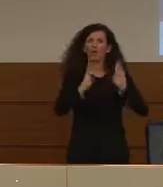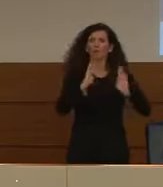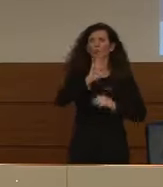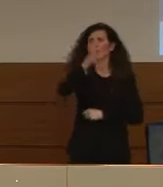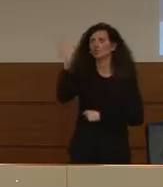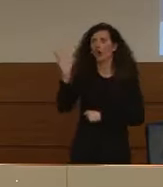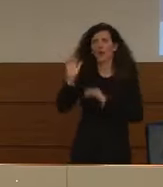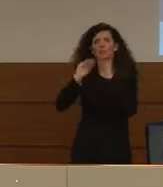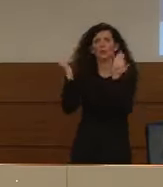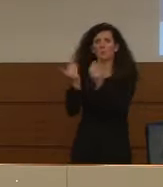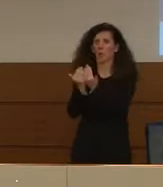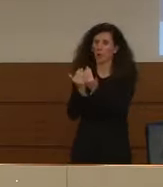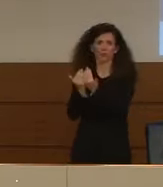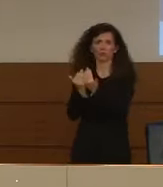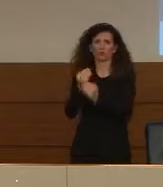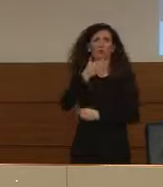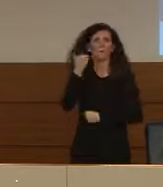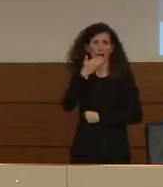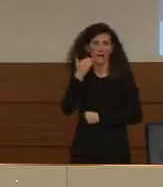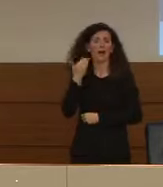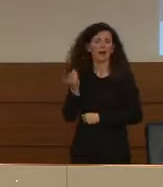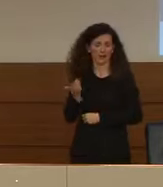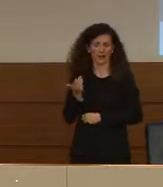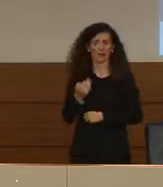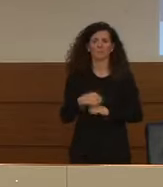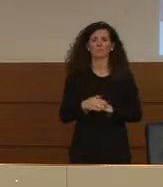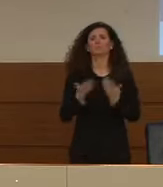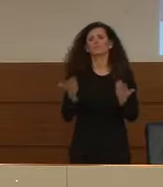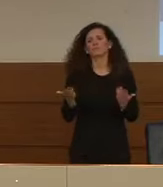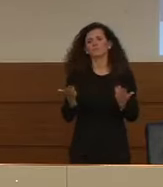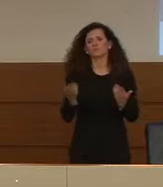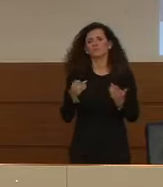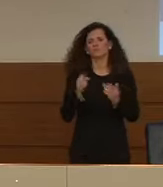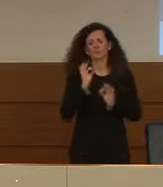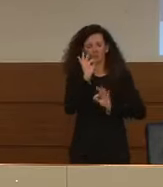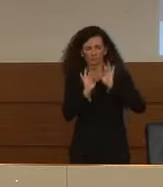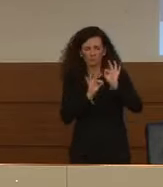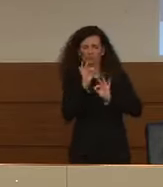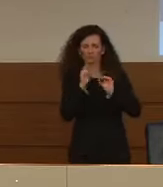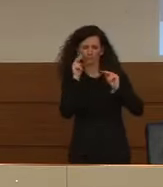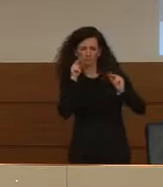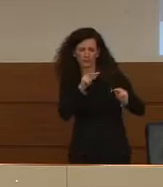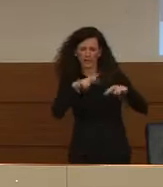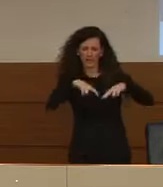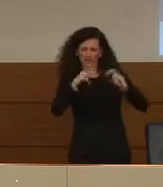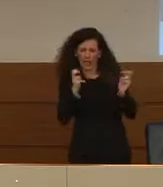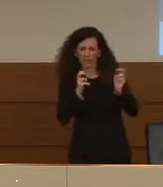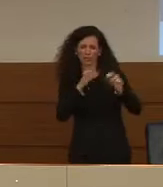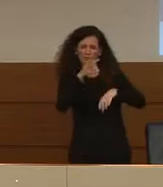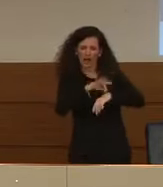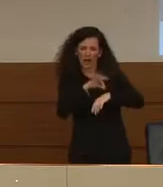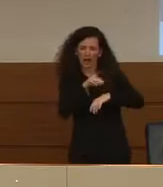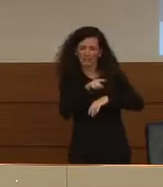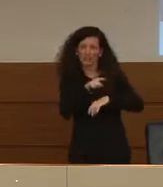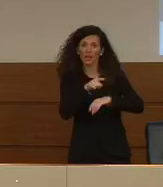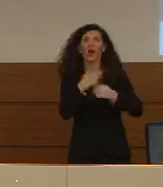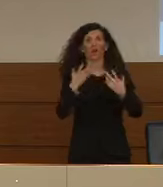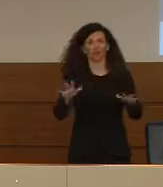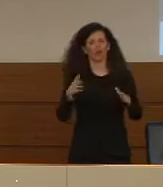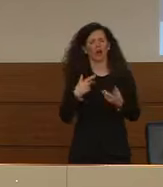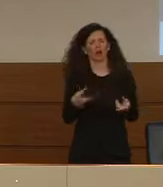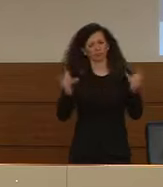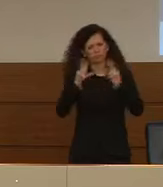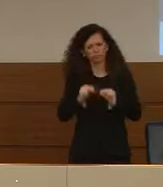al mondo possono avere e disporre. E anche in termini di accuratezza diagnostica, nel senso che è stato ribadito più volte